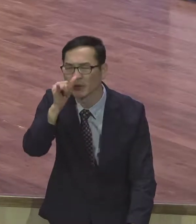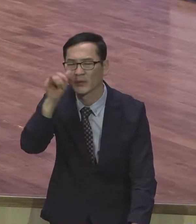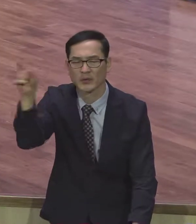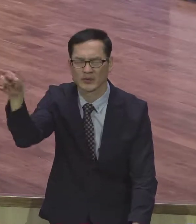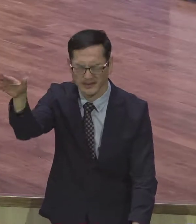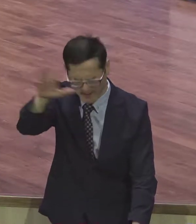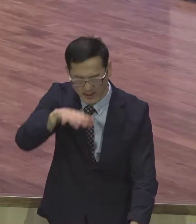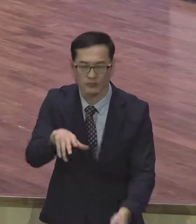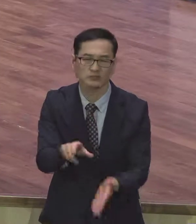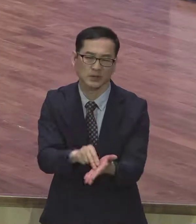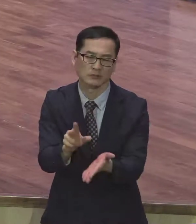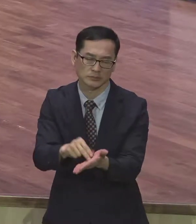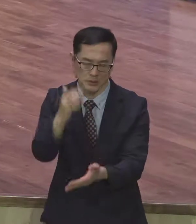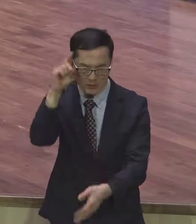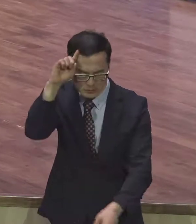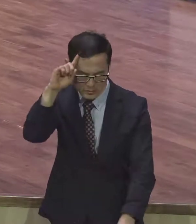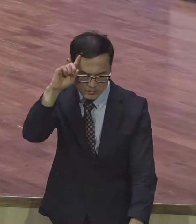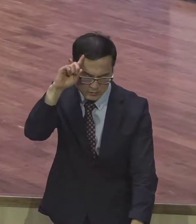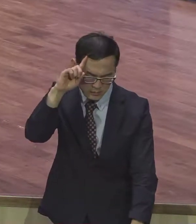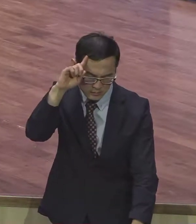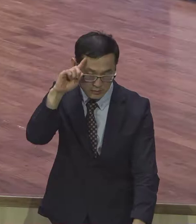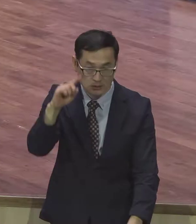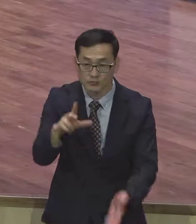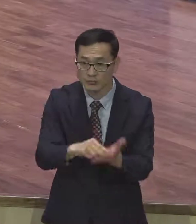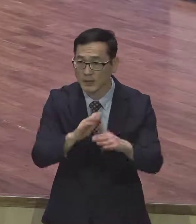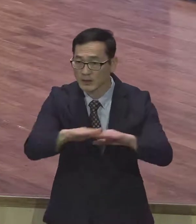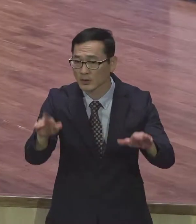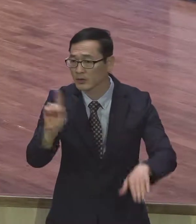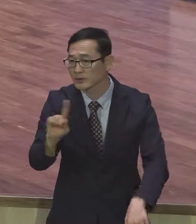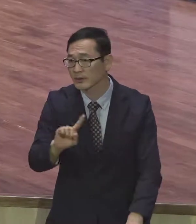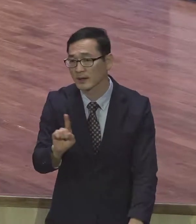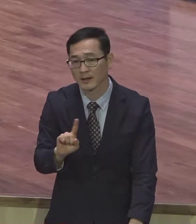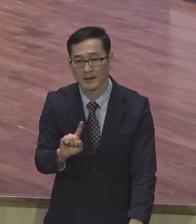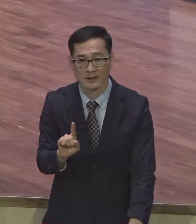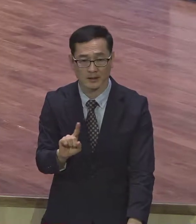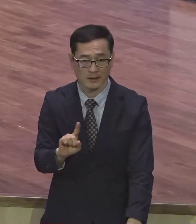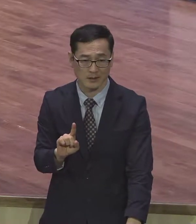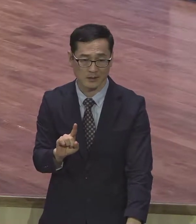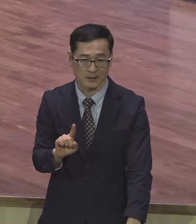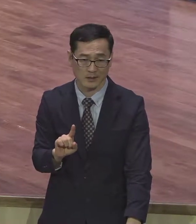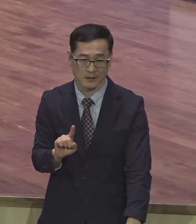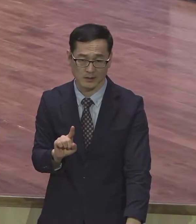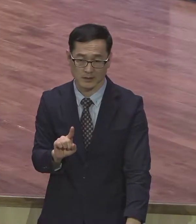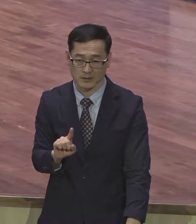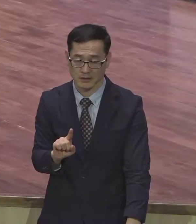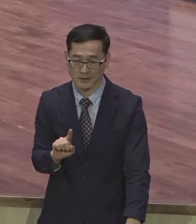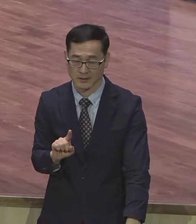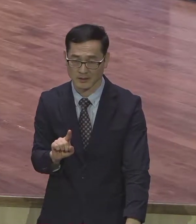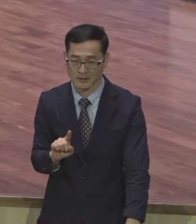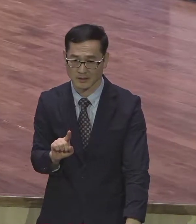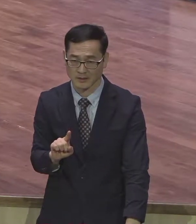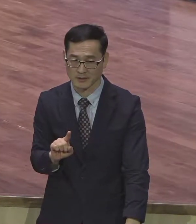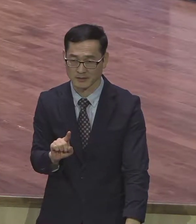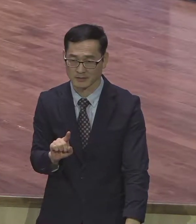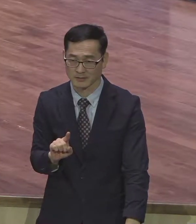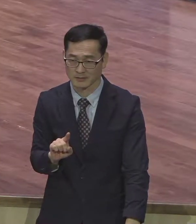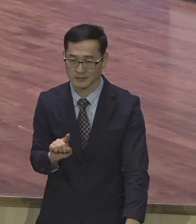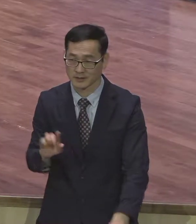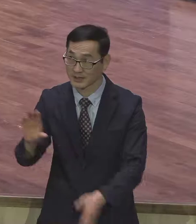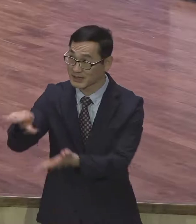우리는 어떻게 문제를 해결하냐 말이에요. 여러분들이요. 그리토의 십자가의 보호를 믿으시기